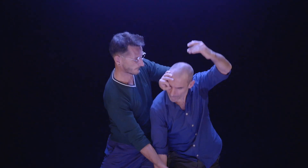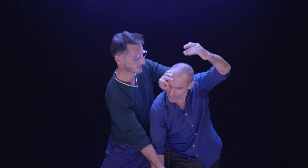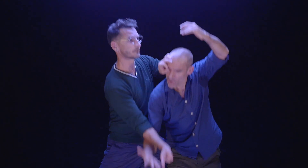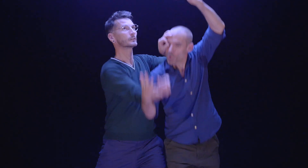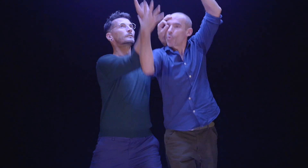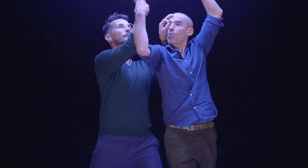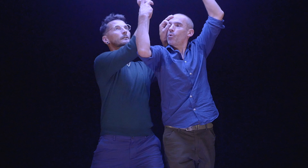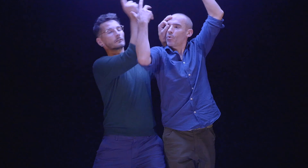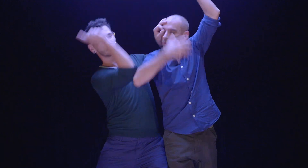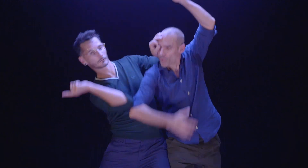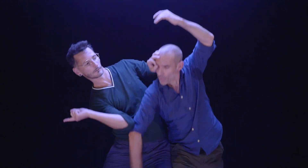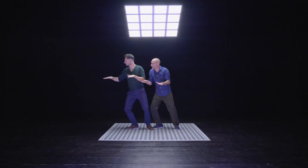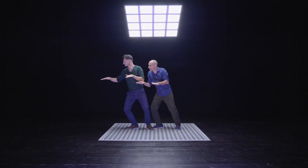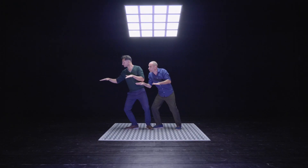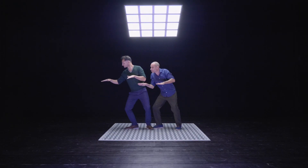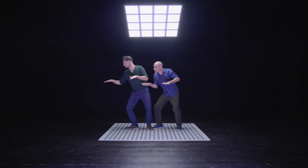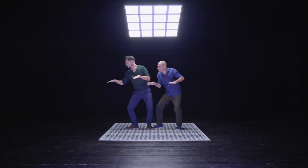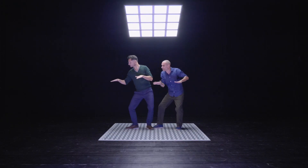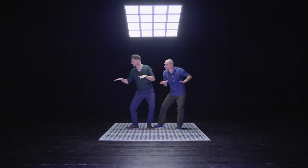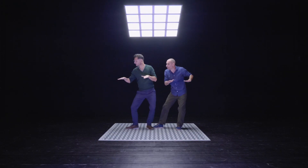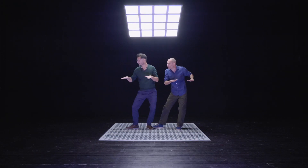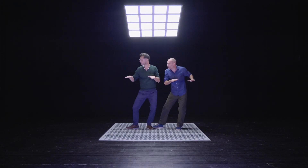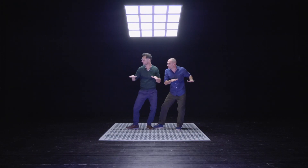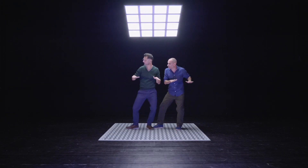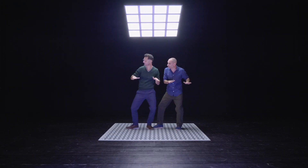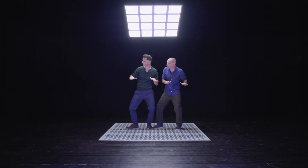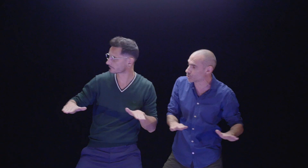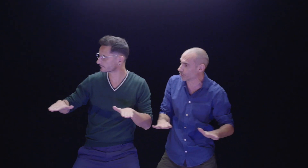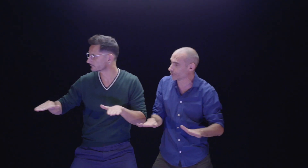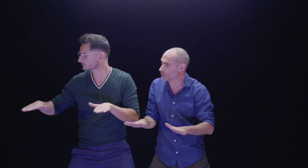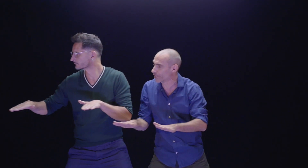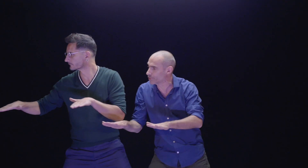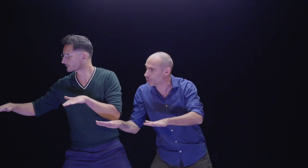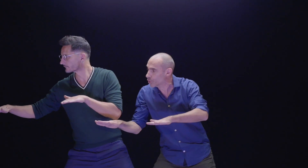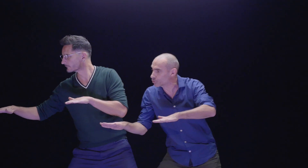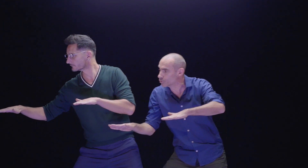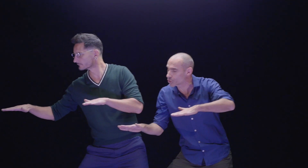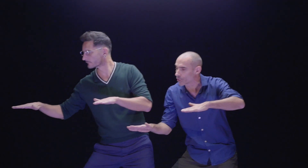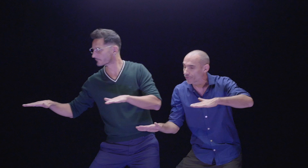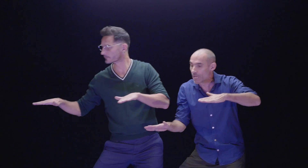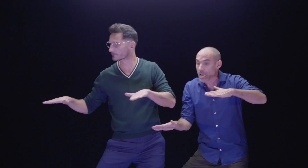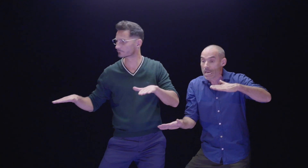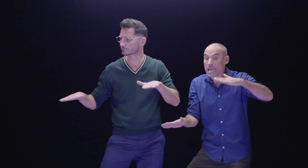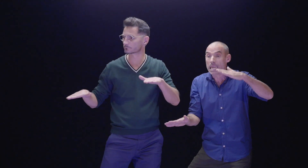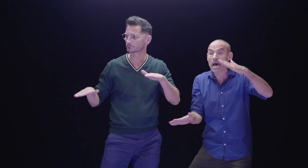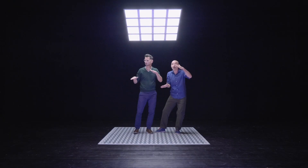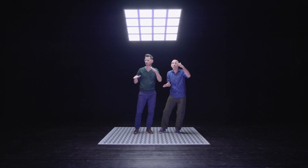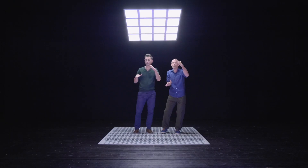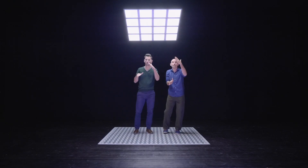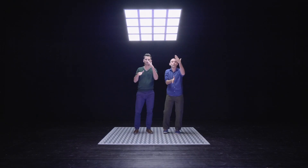Et la très belle action d'Anthony, car on se retrouve immédiatement en train de faire du surf. Et oui, merveilleux, du surf. La moufle